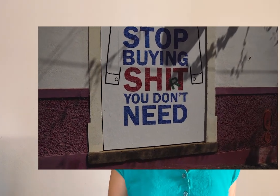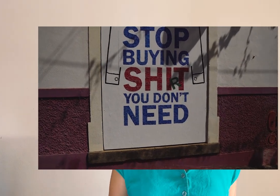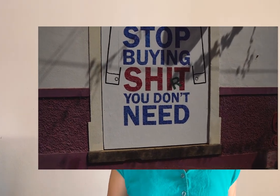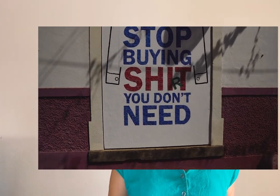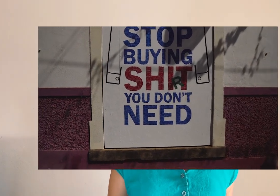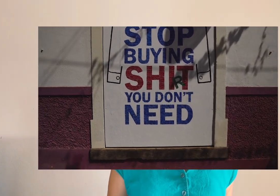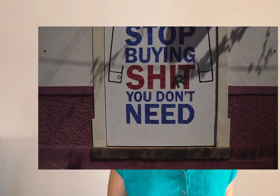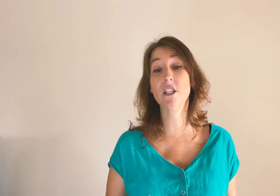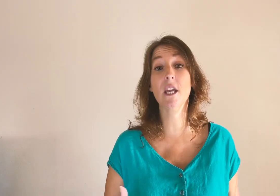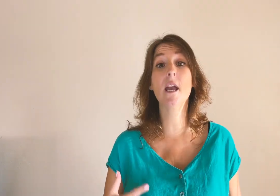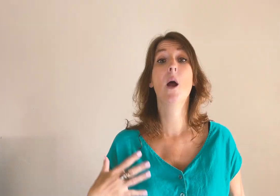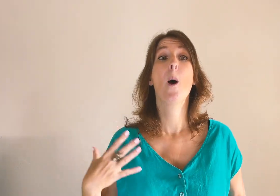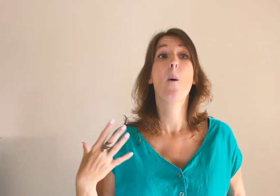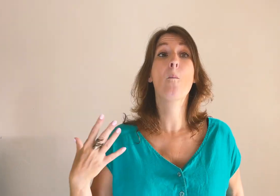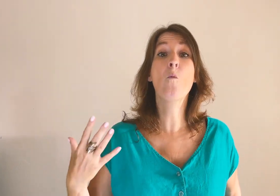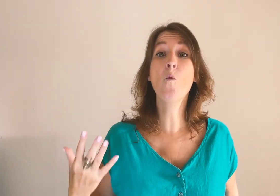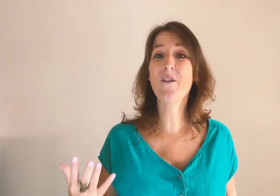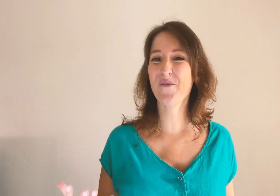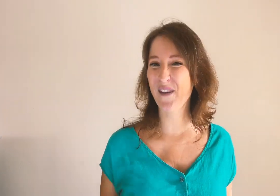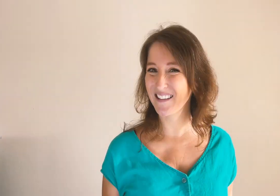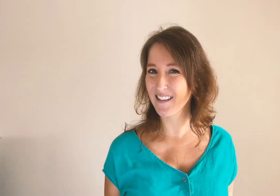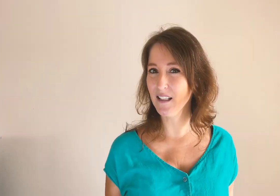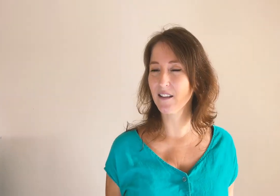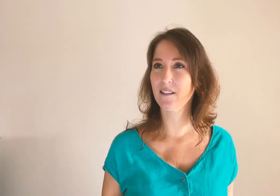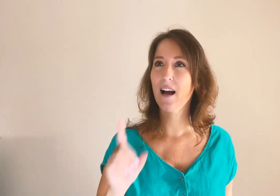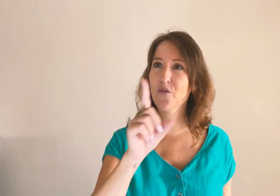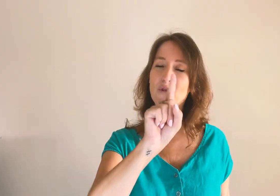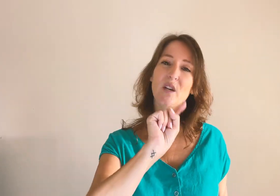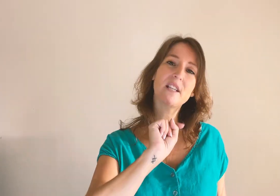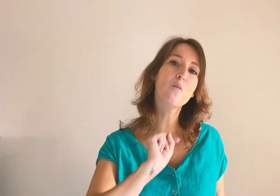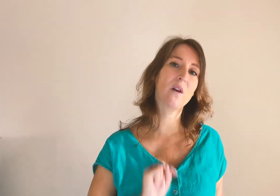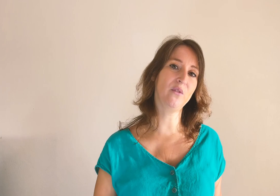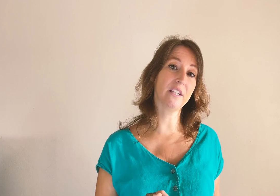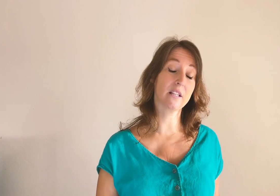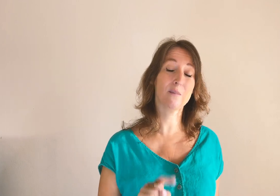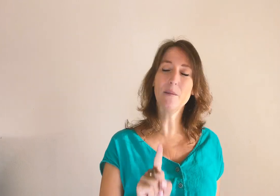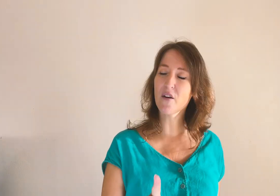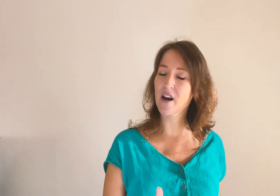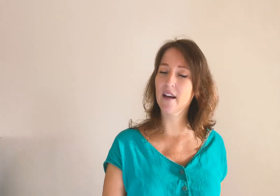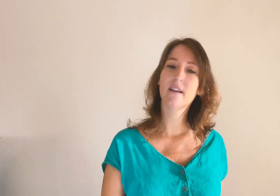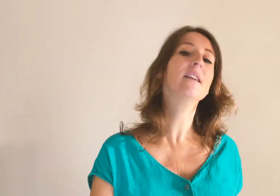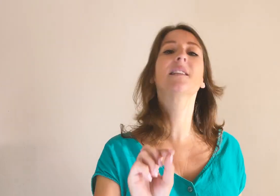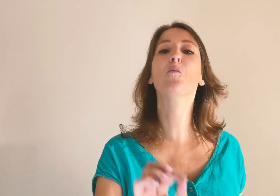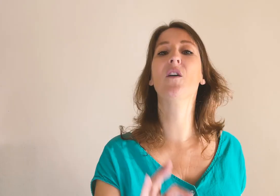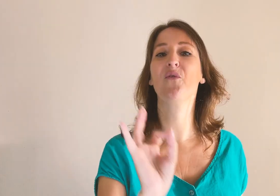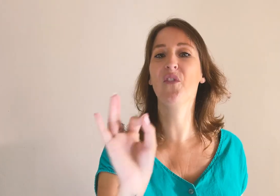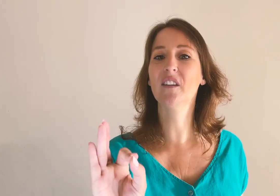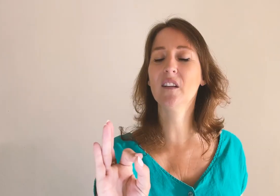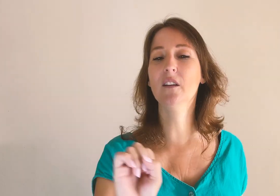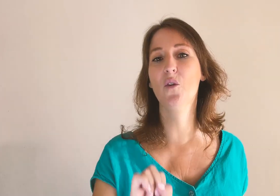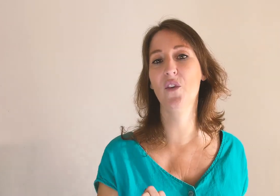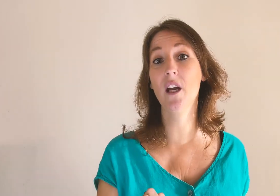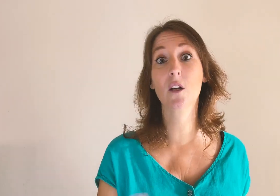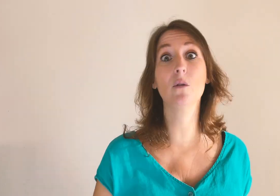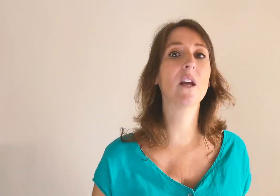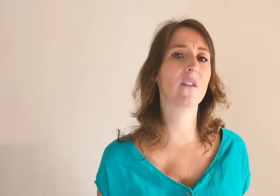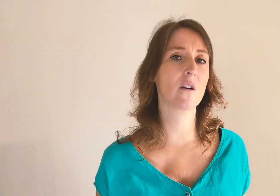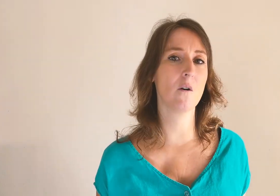publicité payante, qui est moins facile. Avant, je voulais dire moins efficace, mais ce n pas vrai. C'est moins facile d'en faire qu'il y a 5 ans.